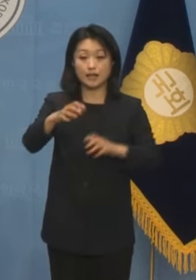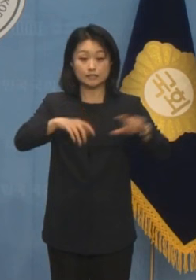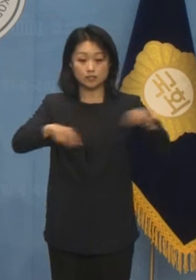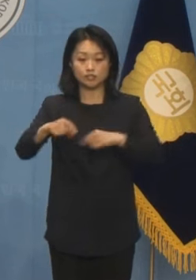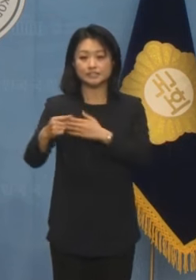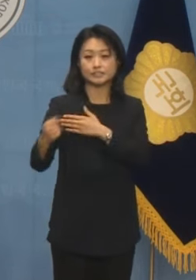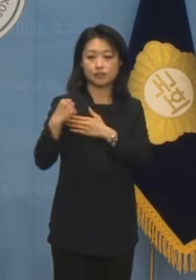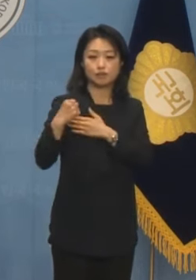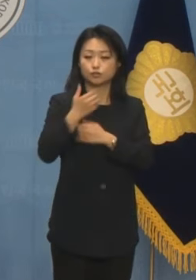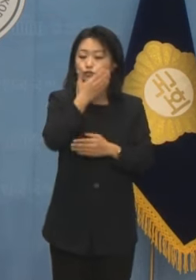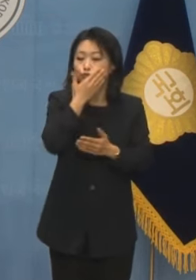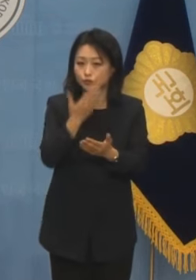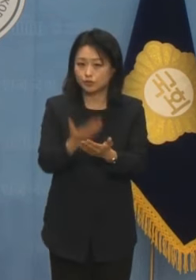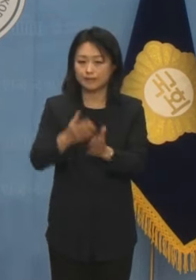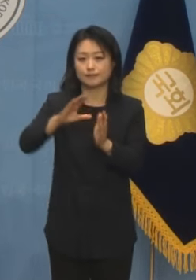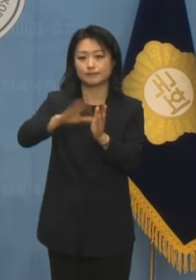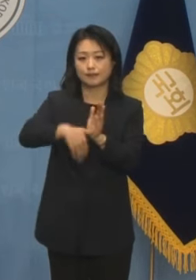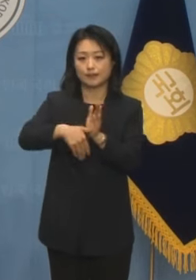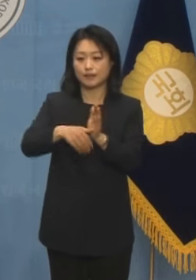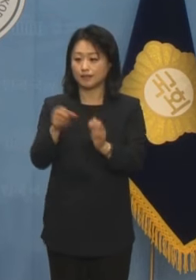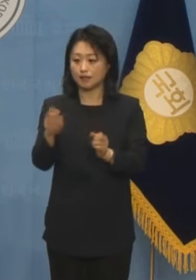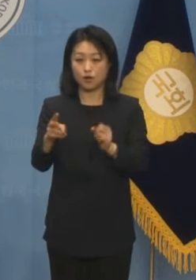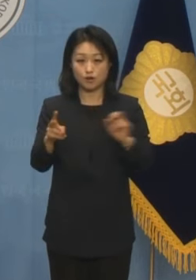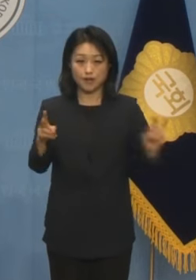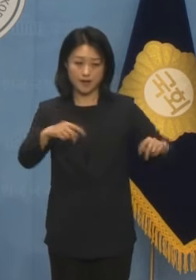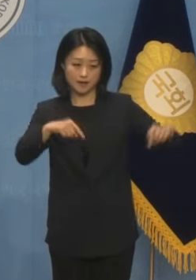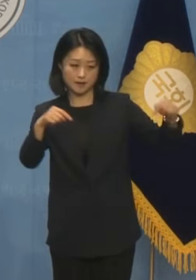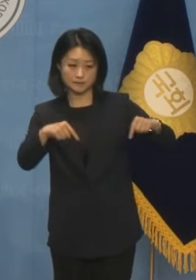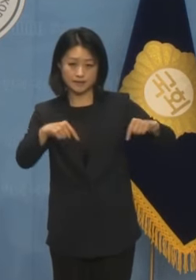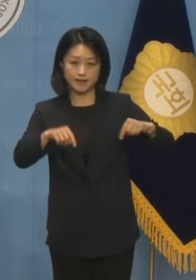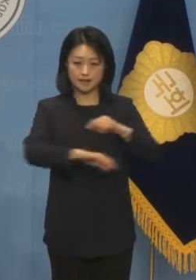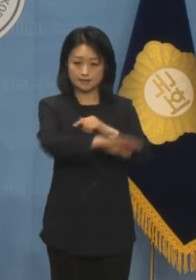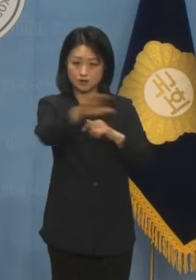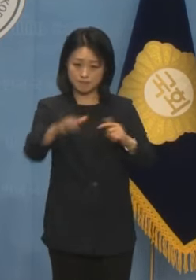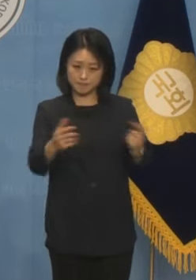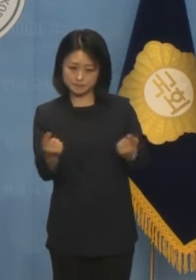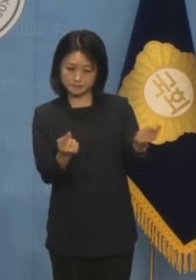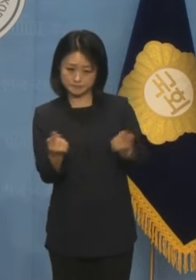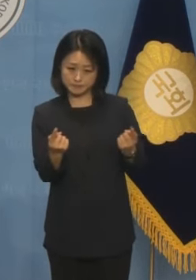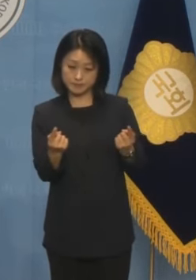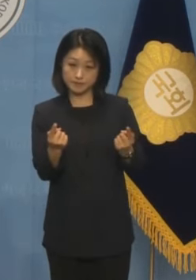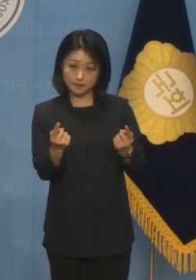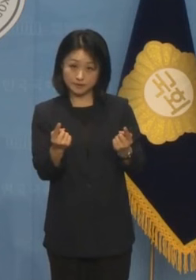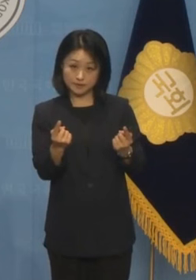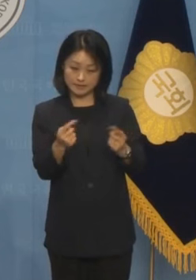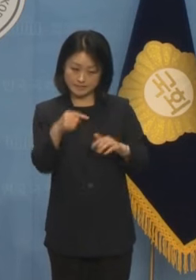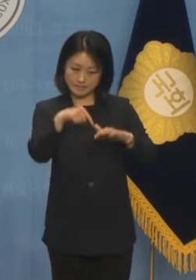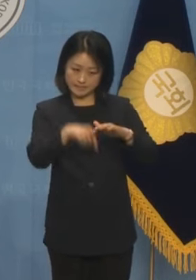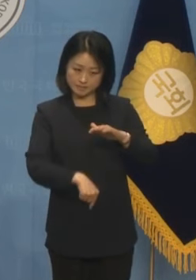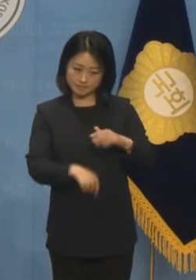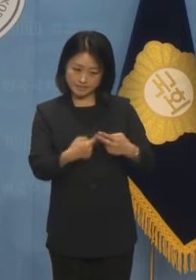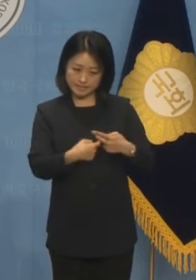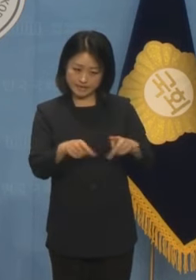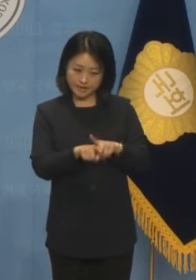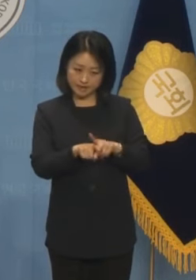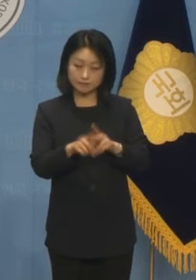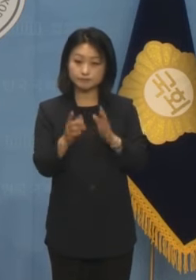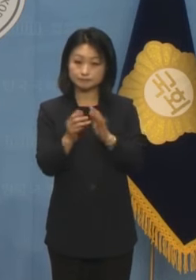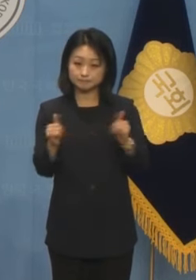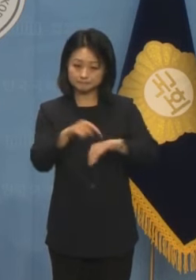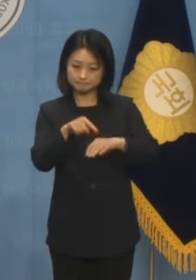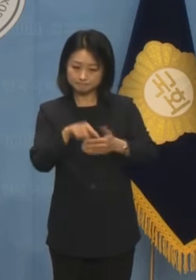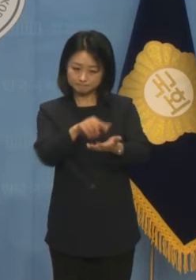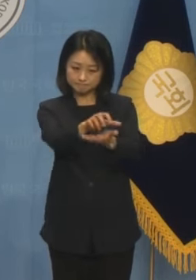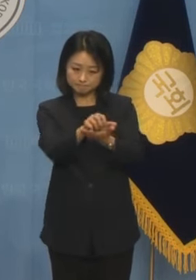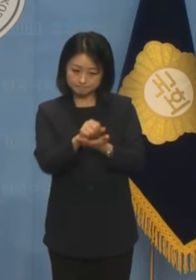때보다 중요합니다. 여야 간의 협상 과정 전반에 대한 깊은 이해, 그리고 민심을 반영하는 구도를